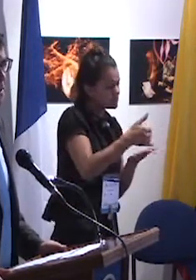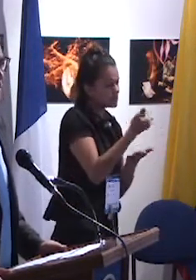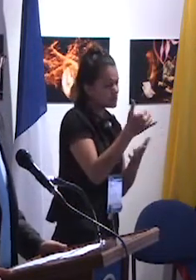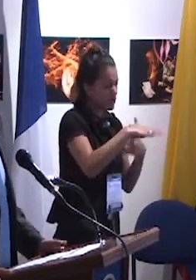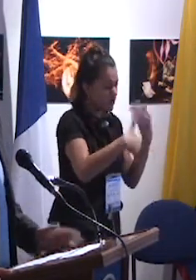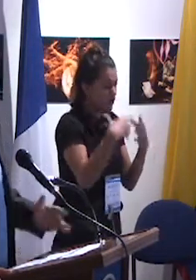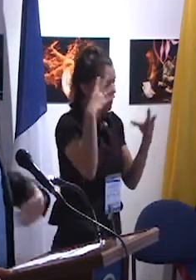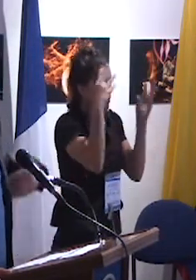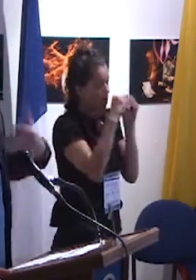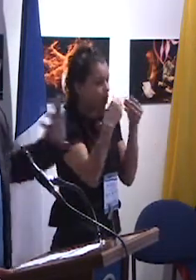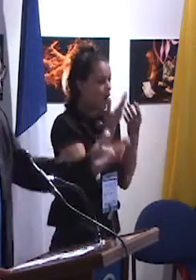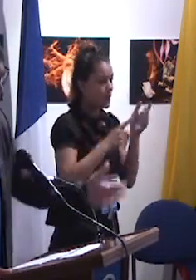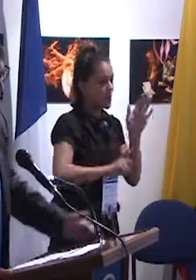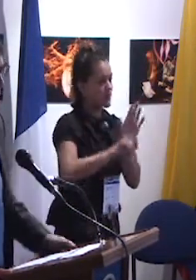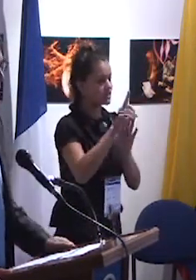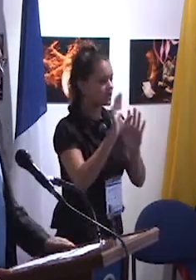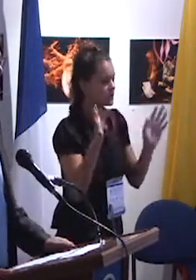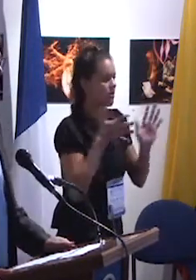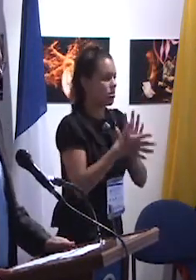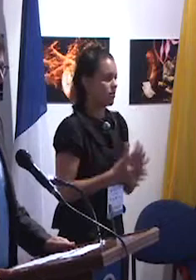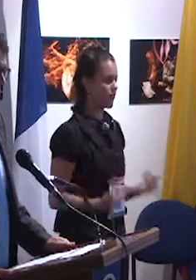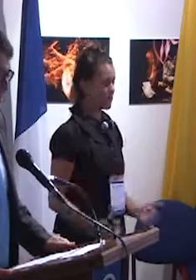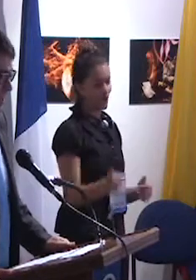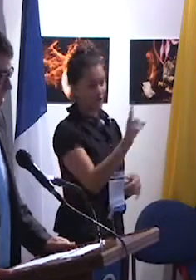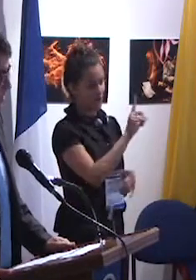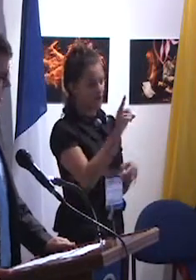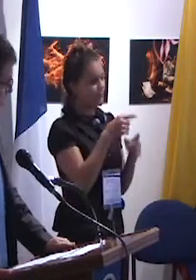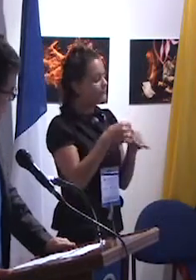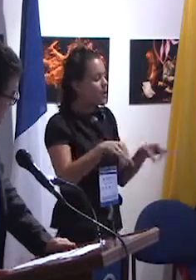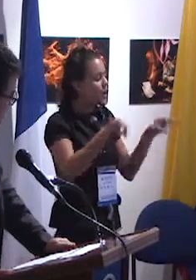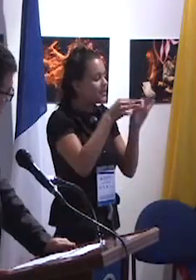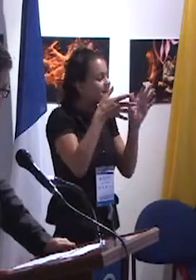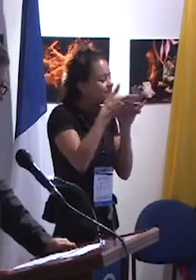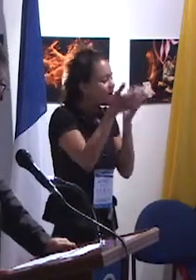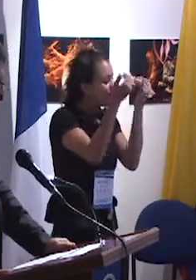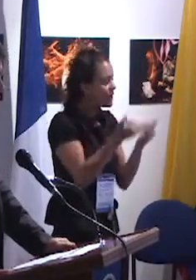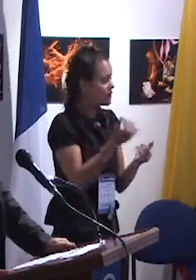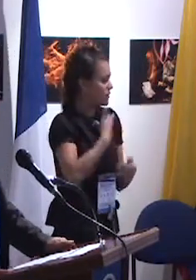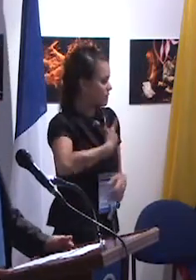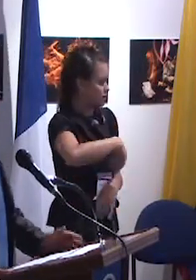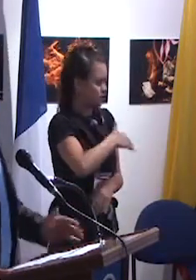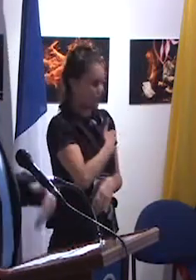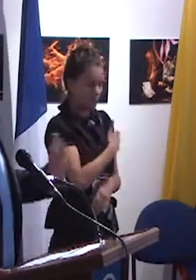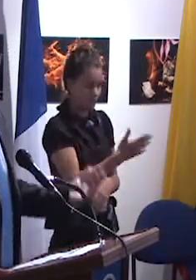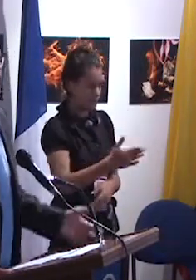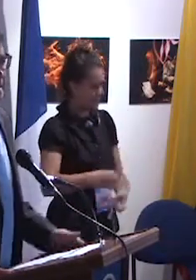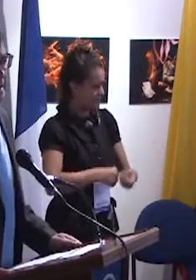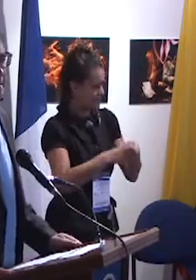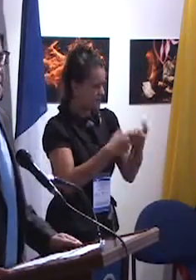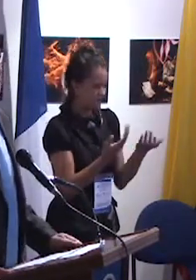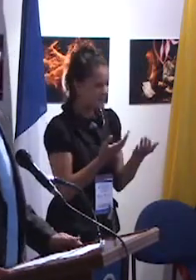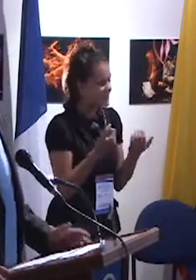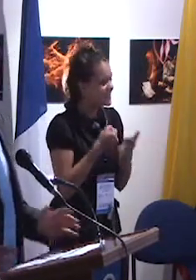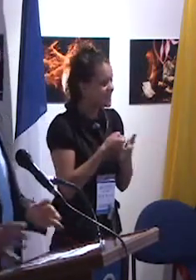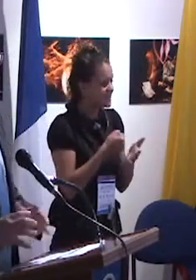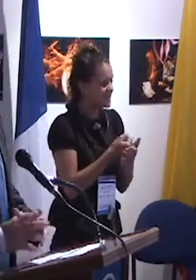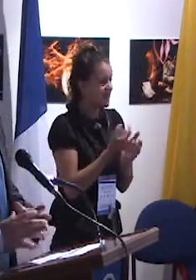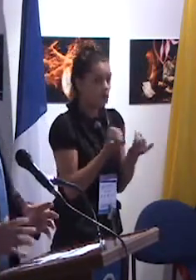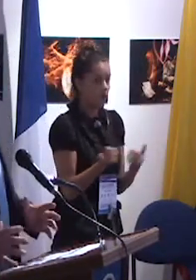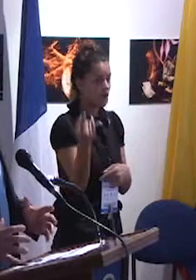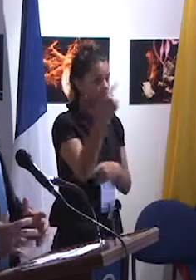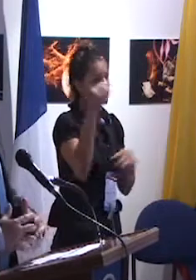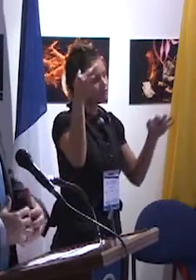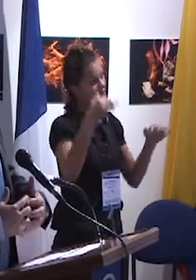cooperación, pero realmente el mensaje de hoy es que somos a su disposición para permitir que, más allá del evento, se